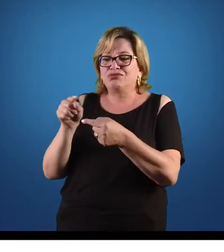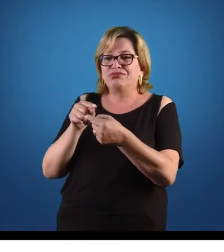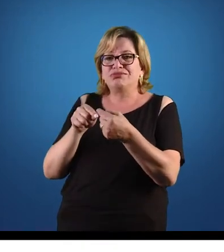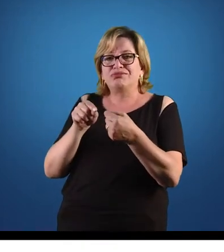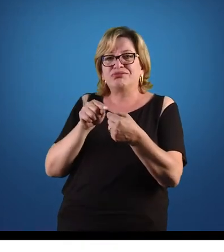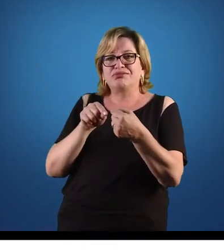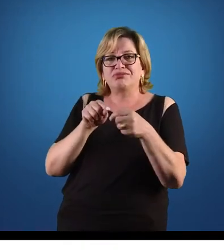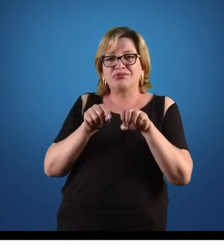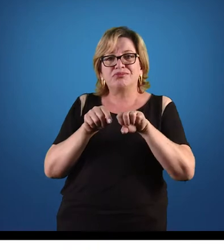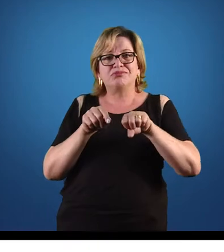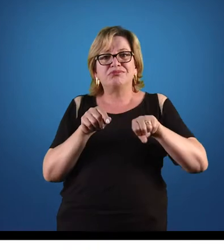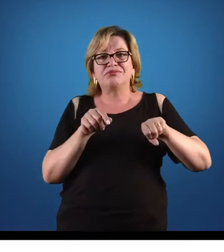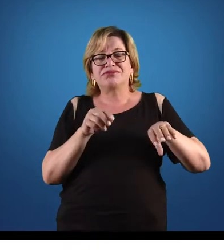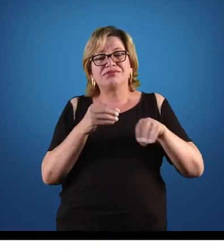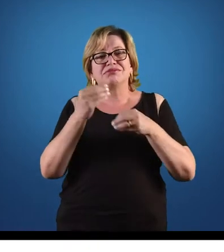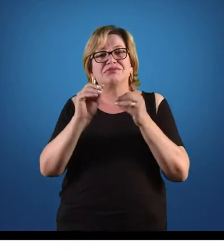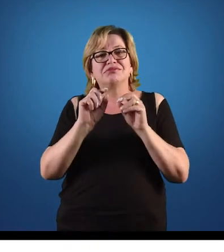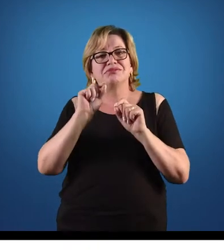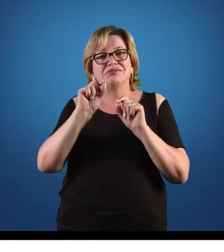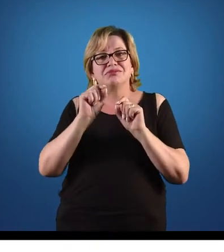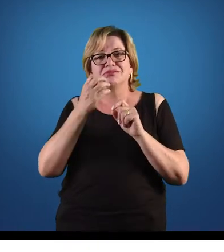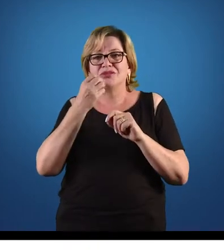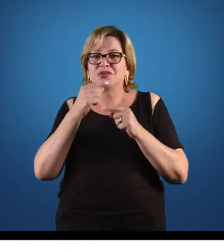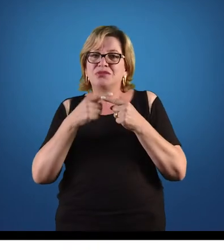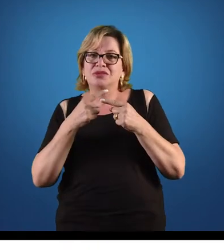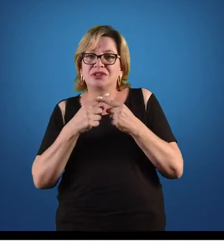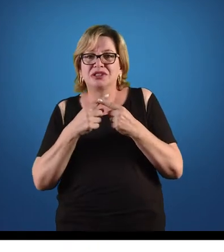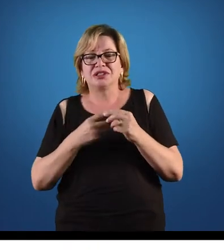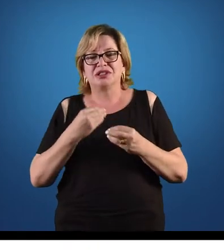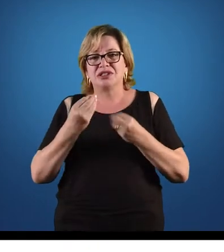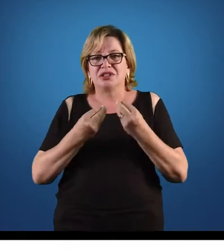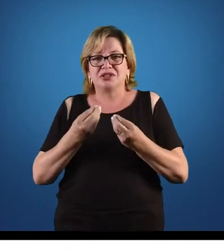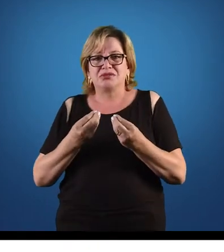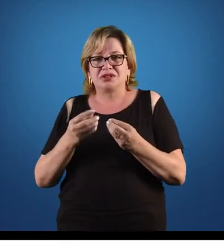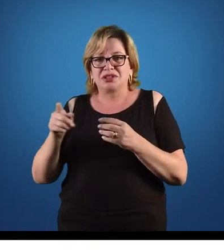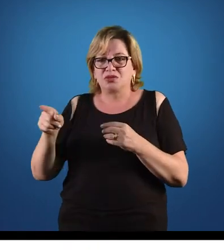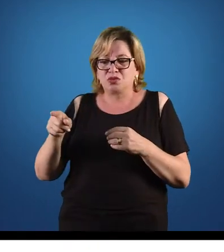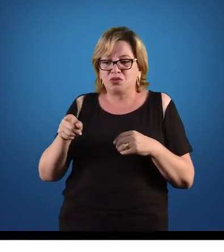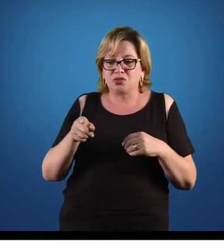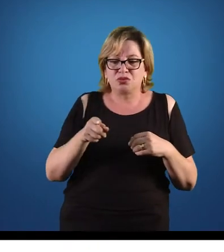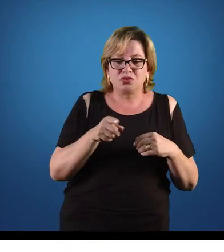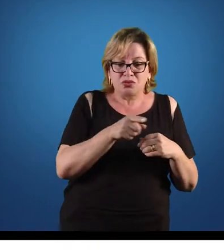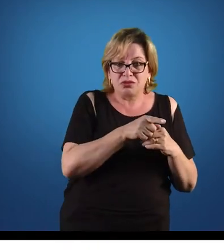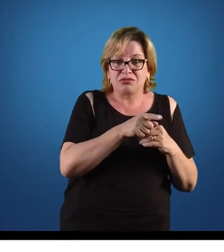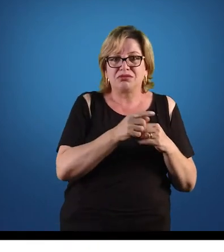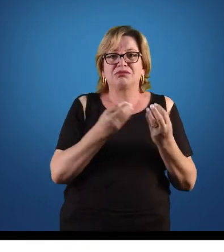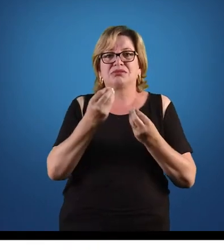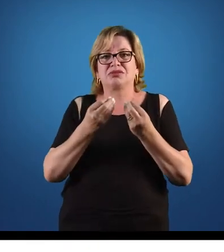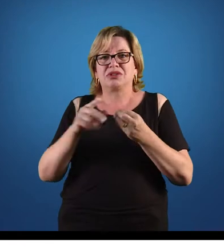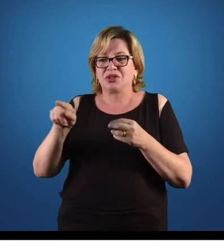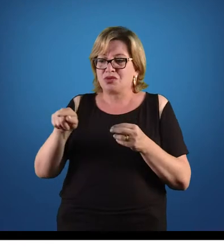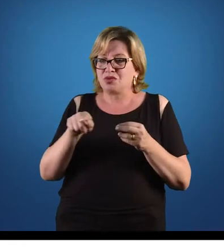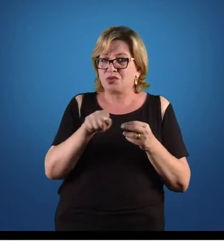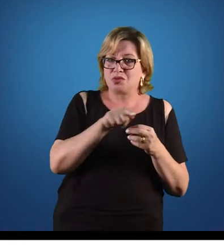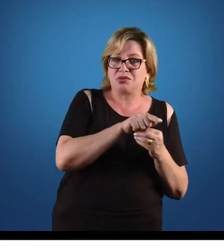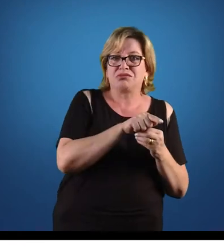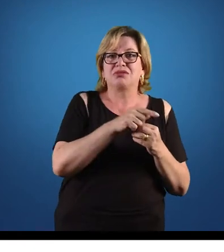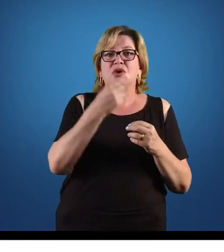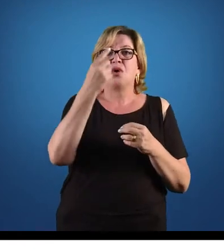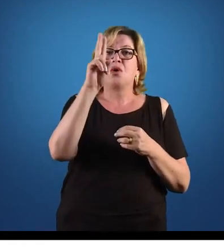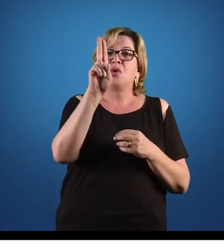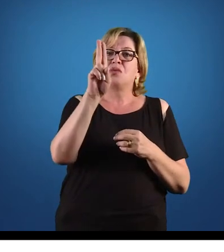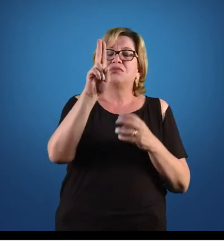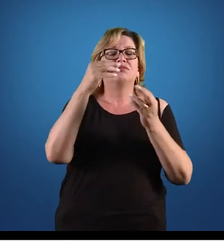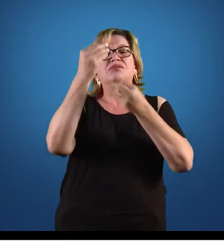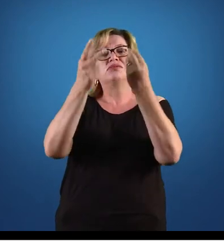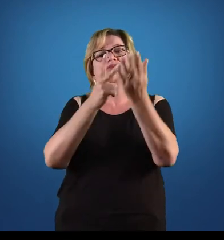do outro. Qual é a grande vantagem disso? A grande vantagem disso é que esse fluxo unidirecional do alimento, que entra por um lado e sai pelo